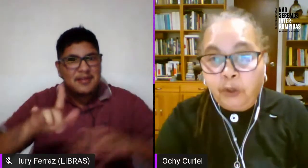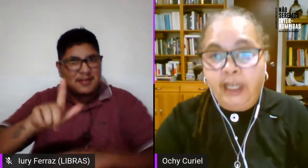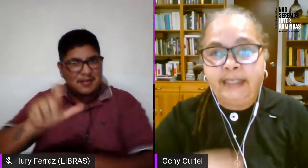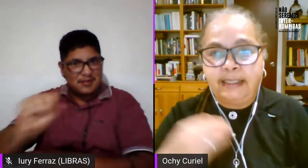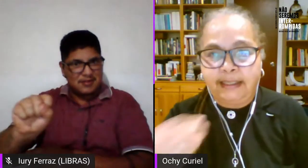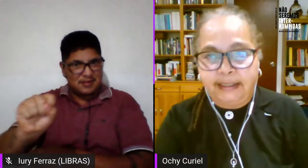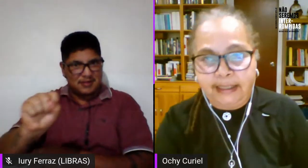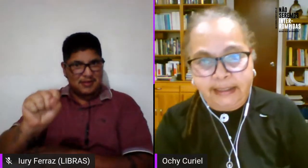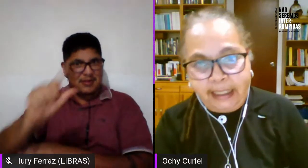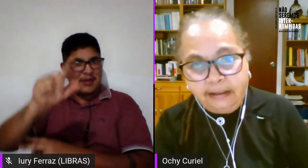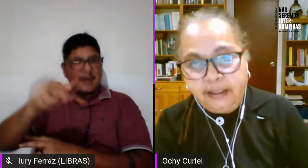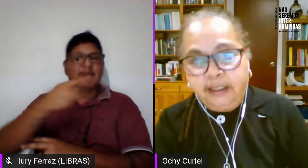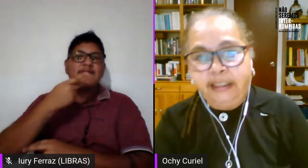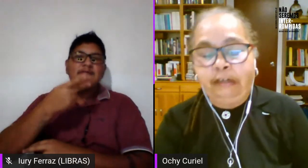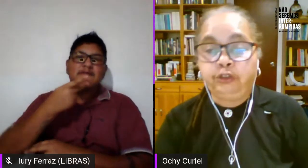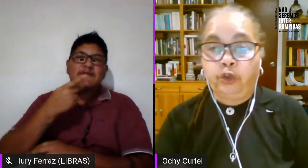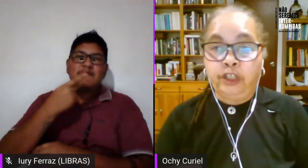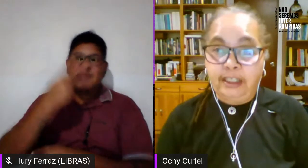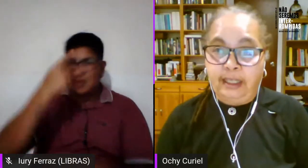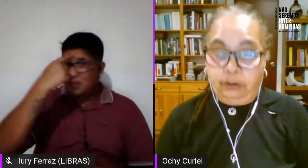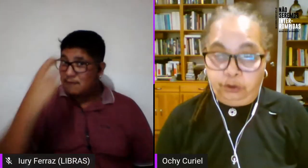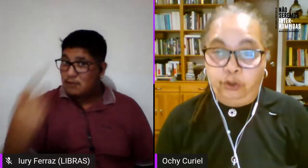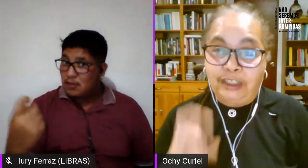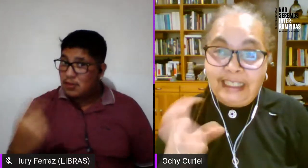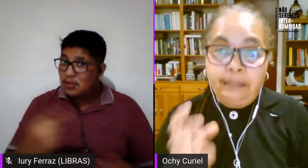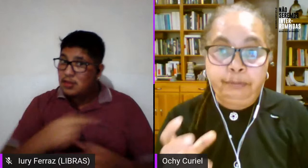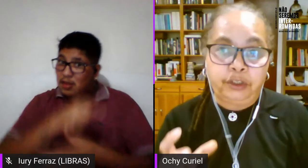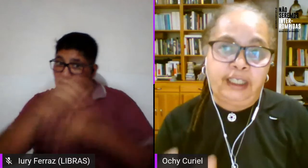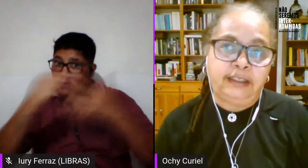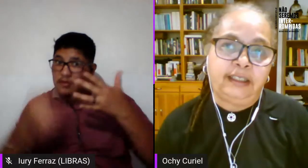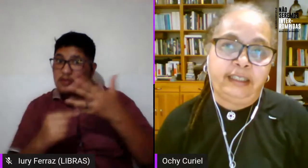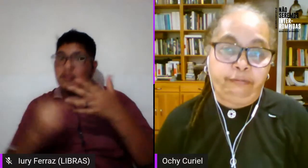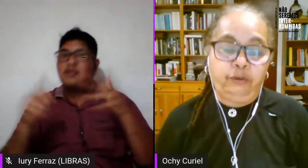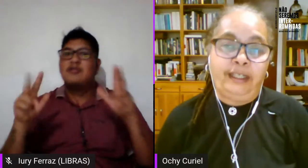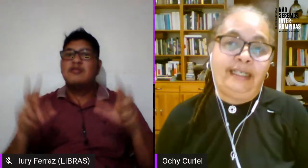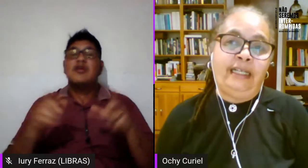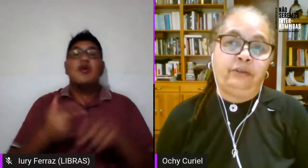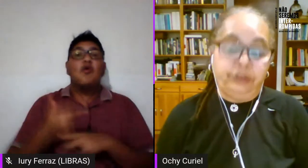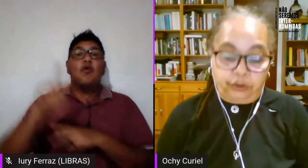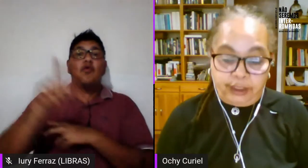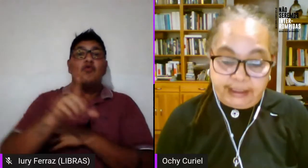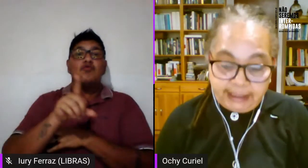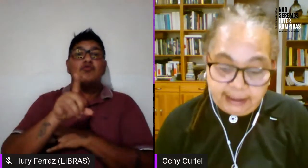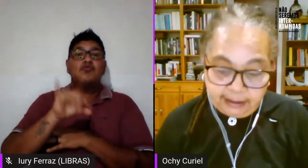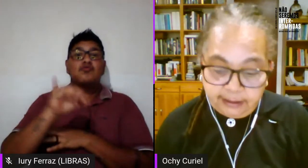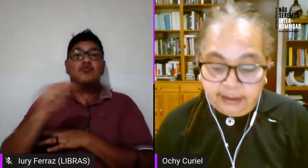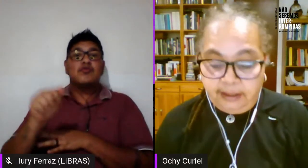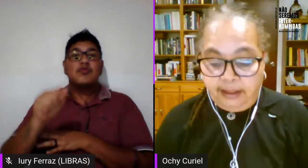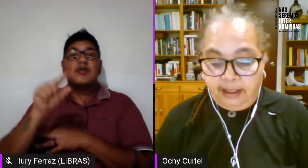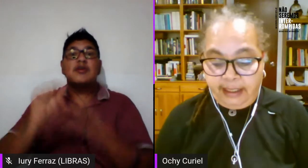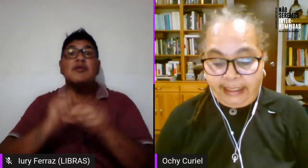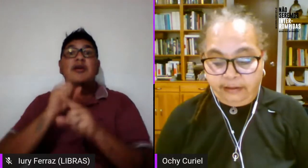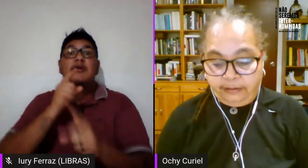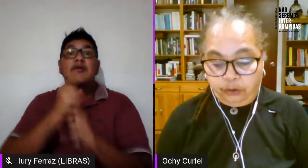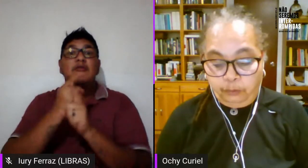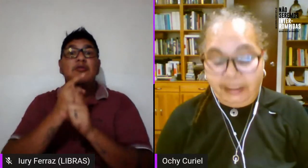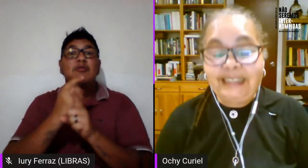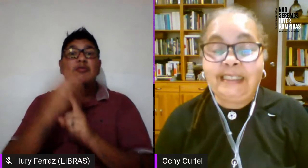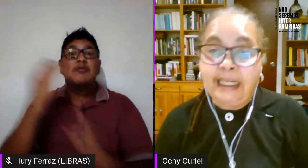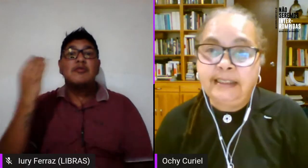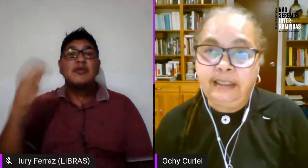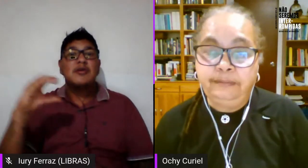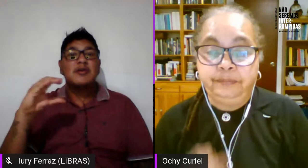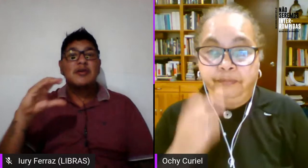hablar de las violencias etcétera y el otro día importante que fue en el encuentro de Chile en el